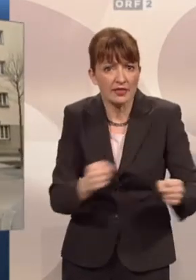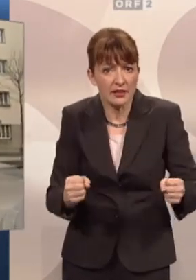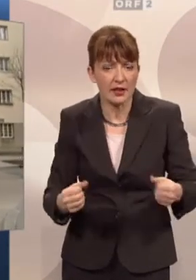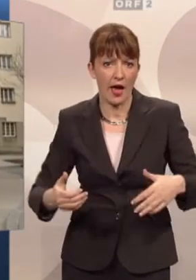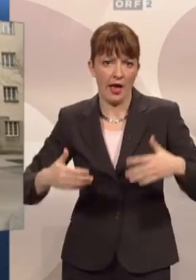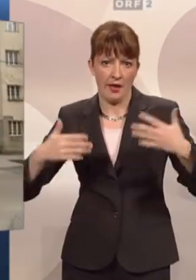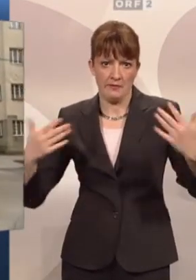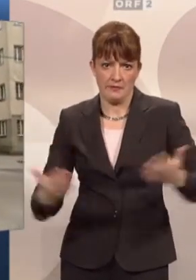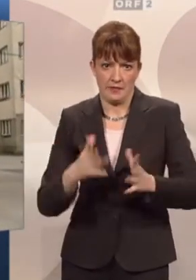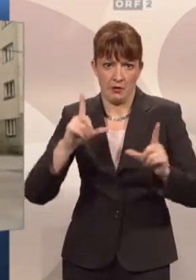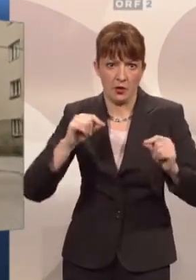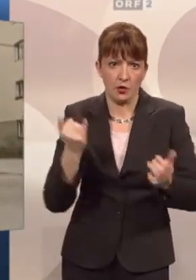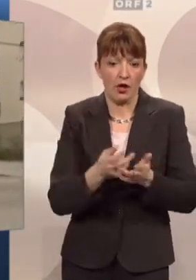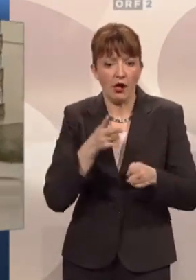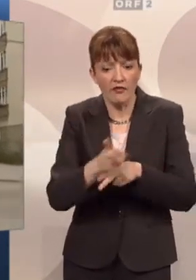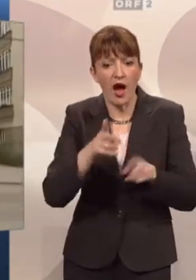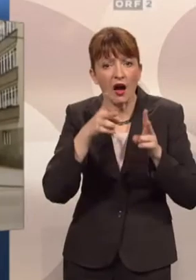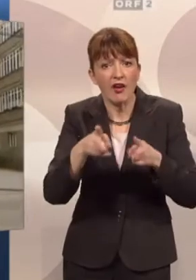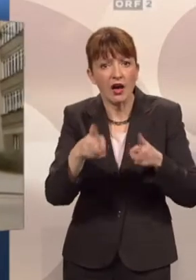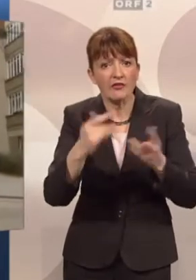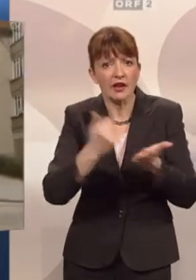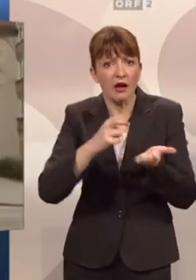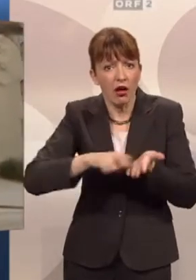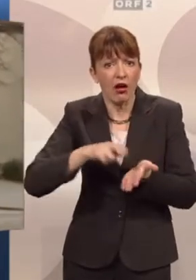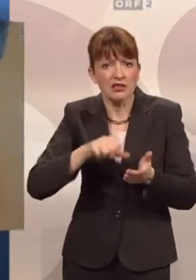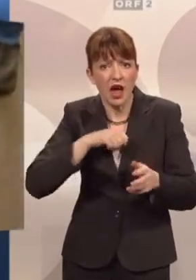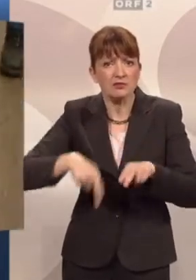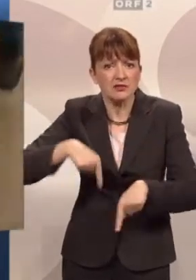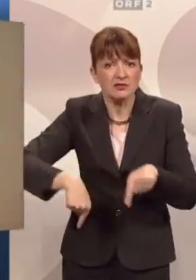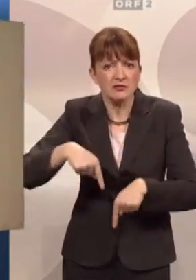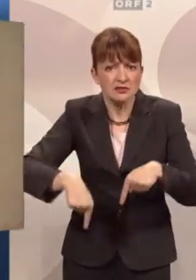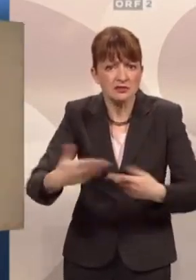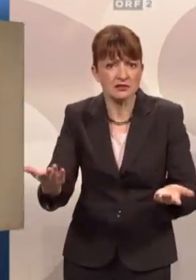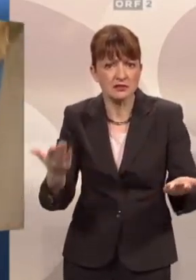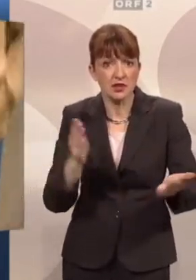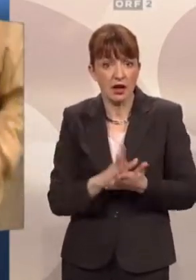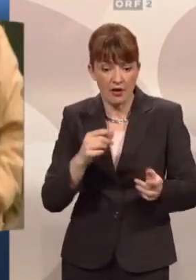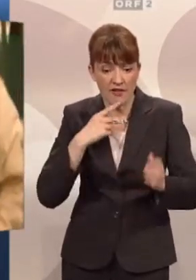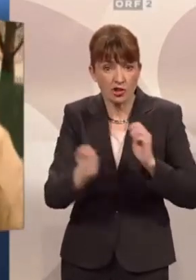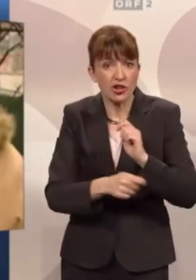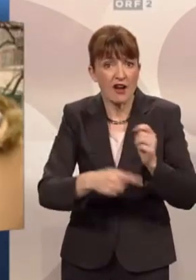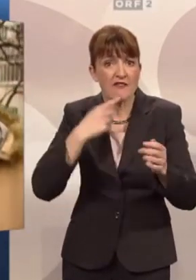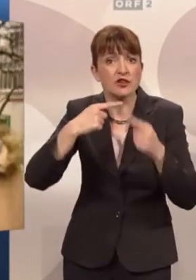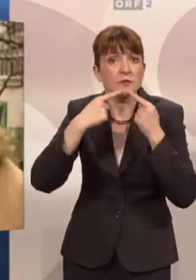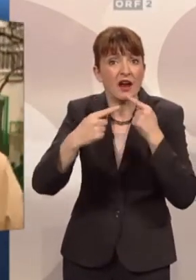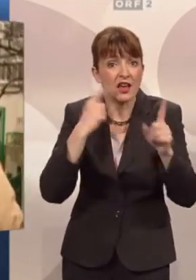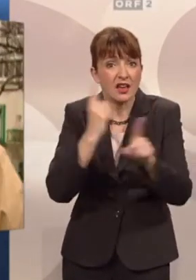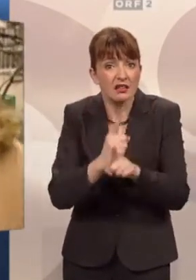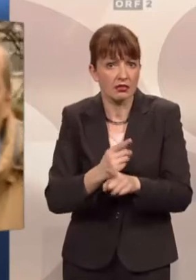begannen nun lange Wege für den gehbehinderten Herrn Steinbichler. Er wollte wegen der Parkstrafe vorsprechen, leider umsonst.